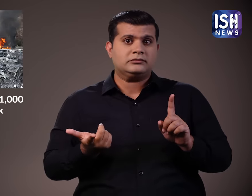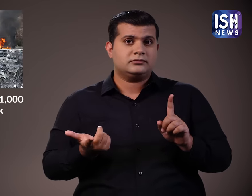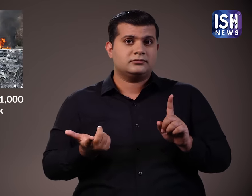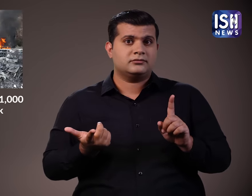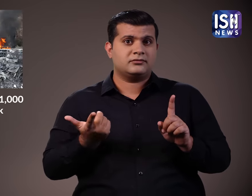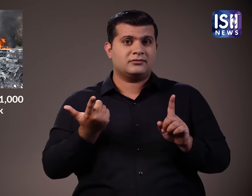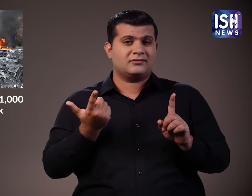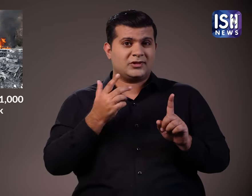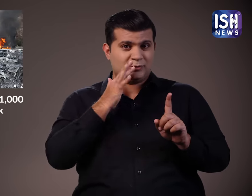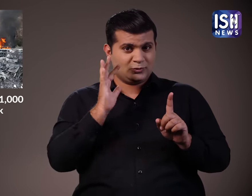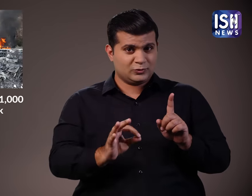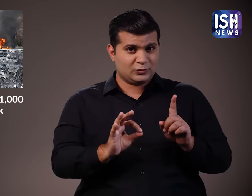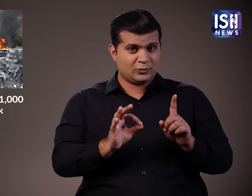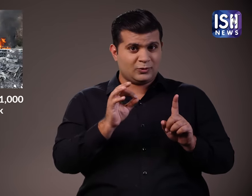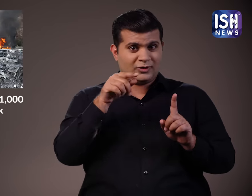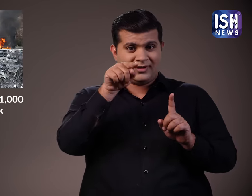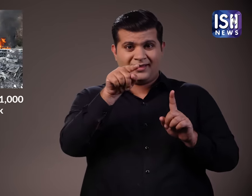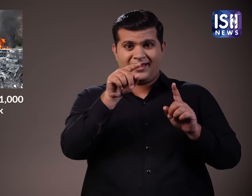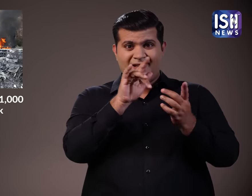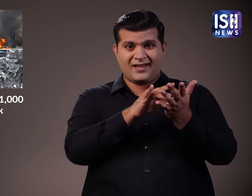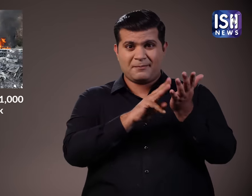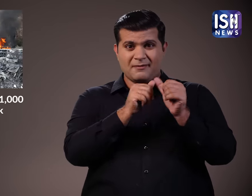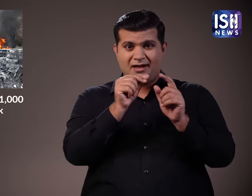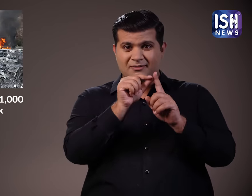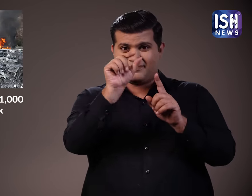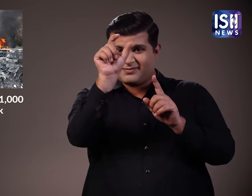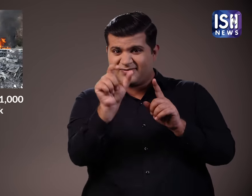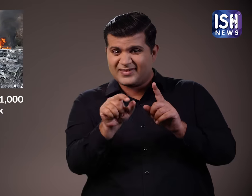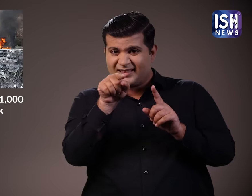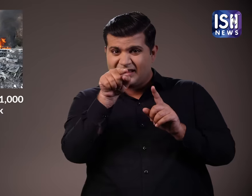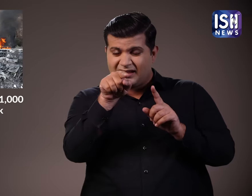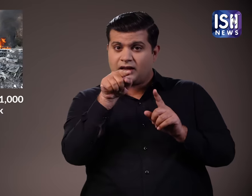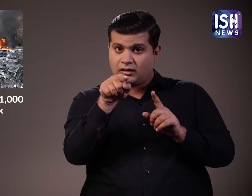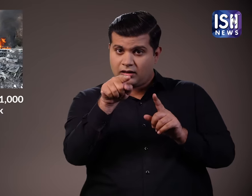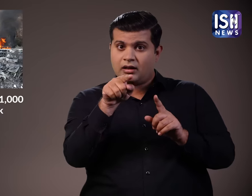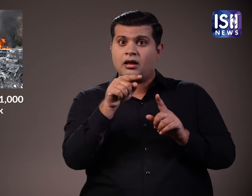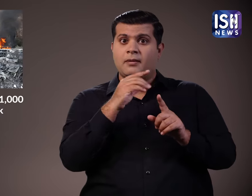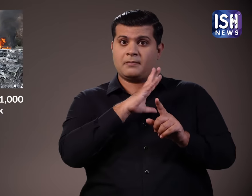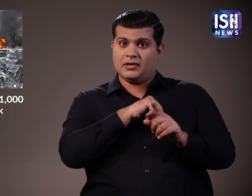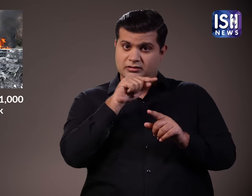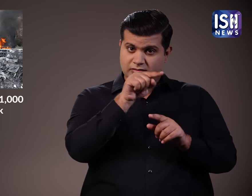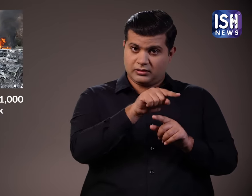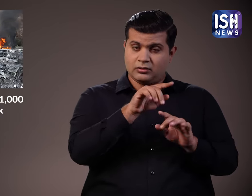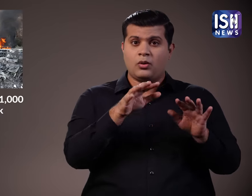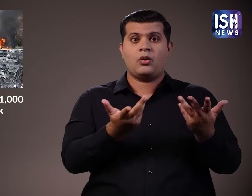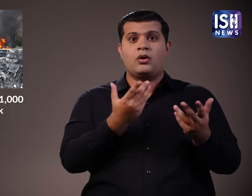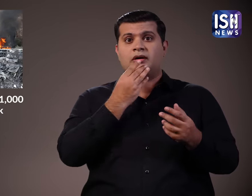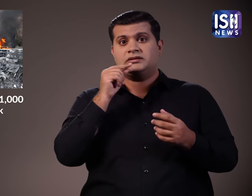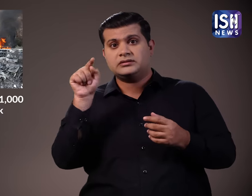क्या जमीन सच मुछ फिलिस्तीन की है या इसराइल की? मूल निवासी कौन थे? कुछ भी सपश